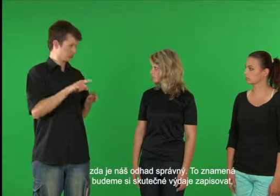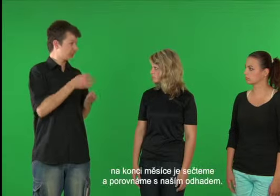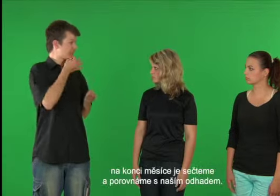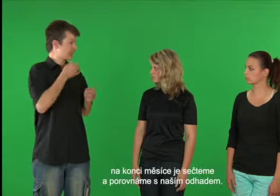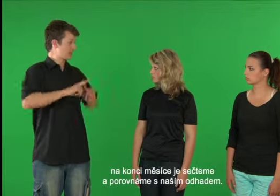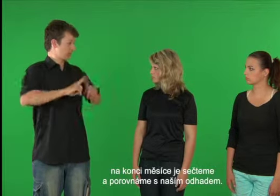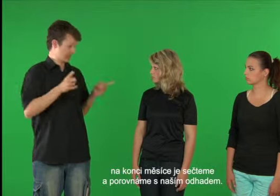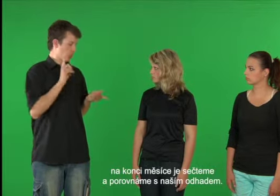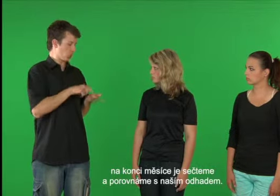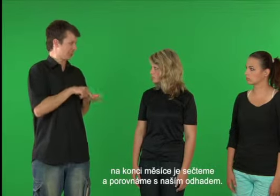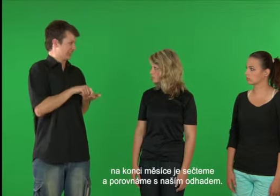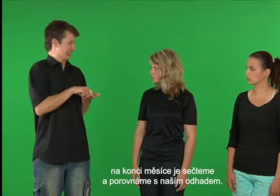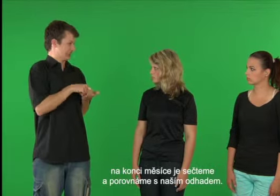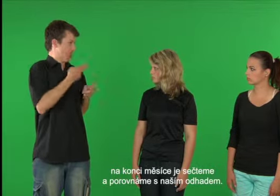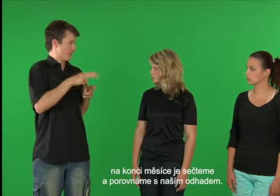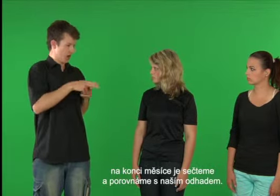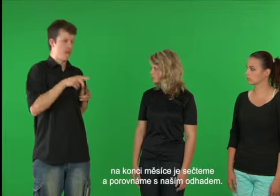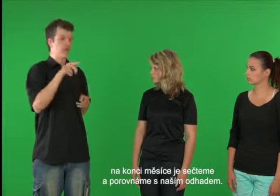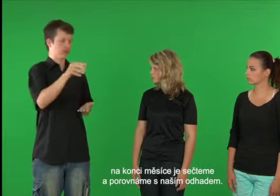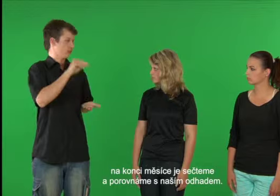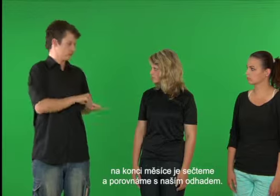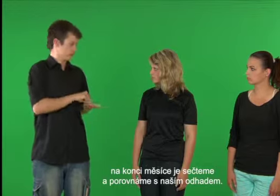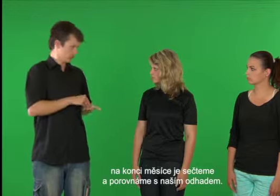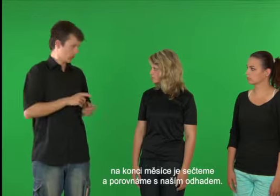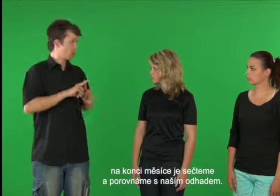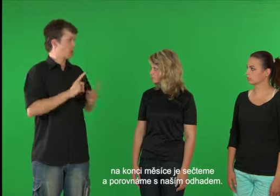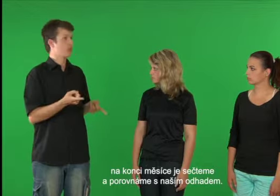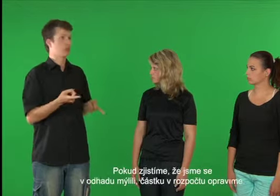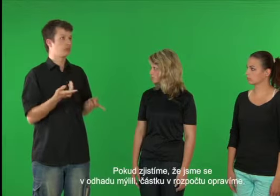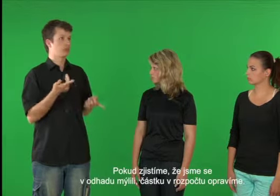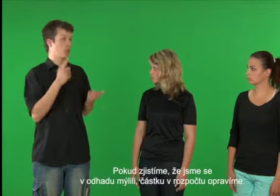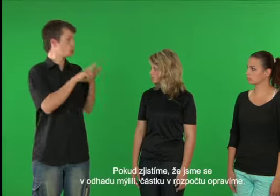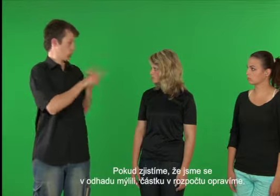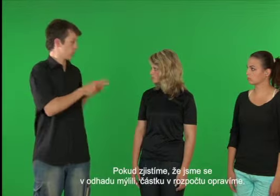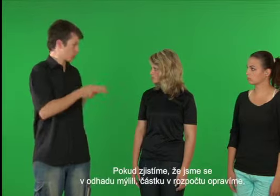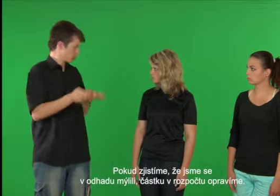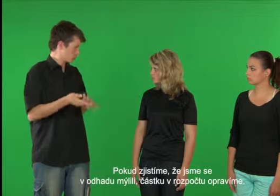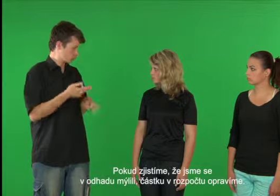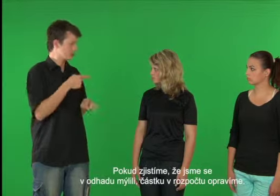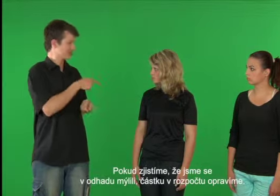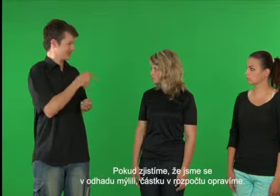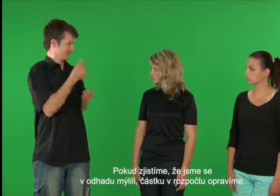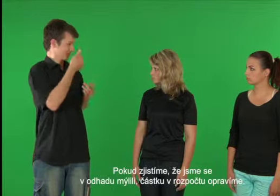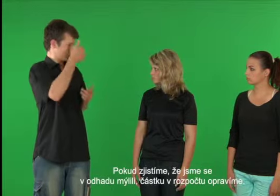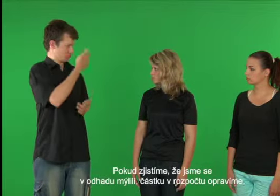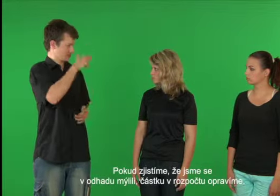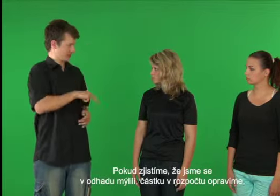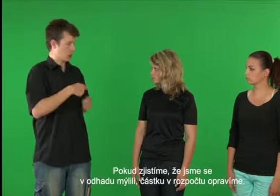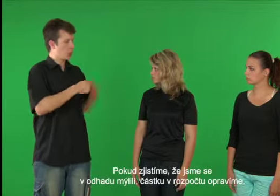výdaje zapisovat, na konci měsíce je sečteme a porovnáme s naším odhadem. Pokud zjistíme, že jsme se v odhadu mělili, částu v